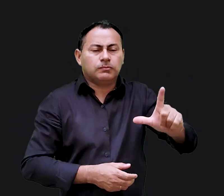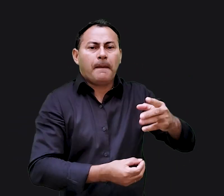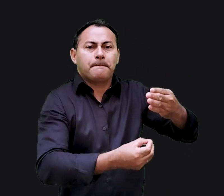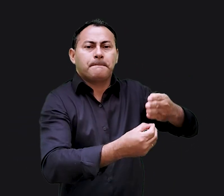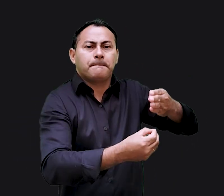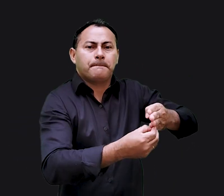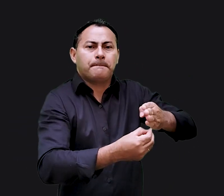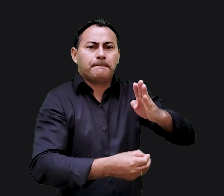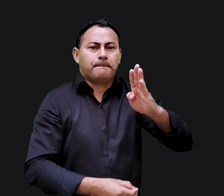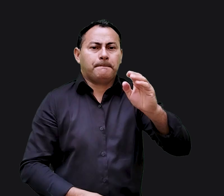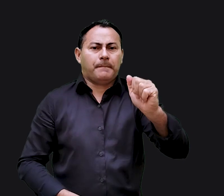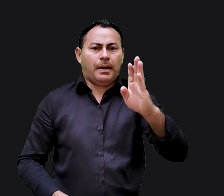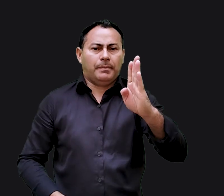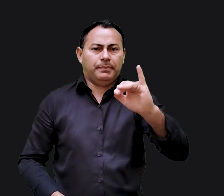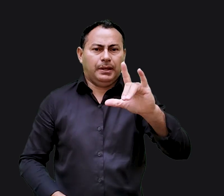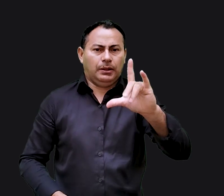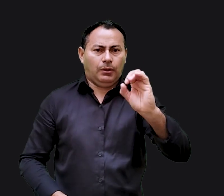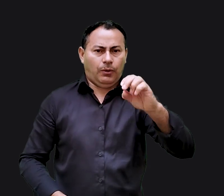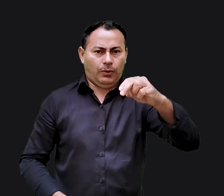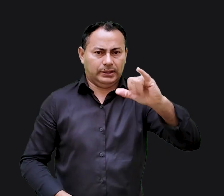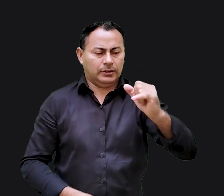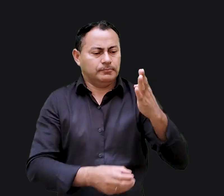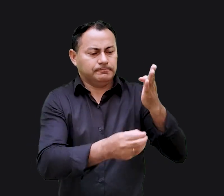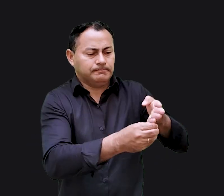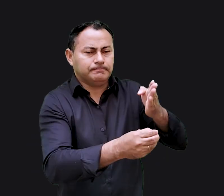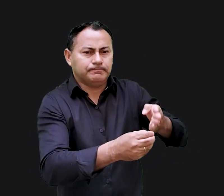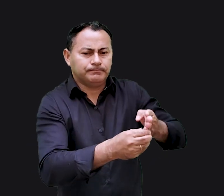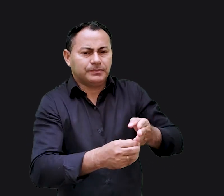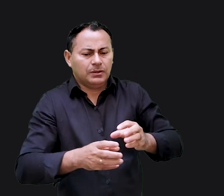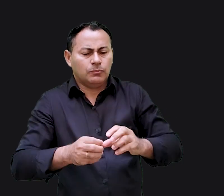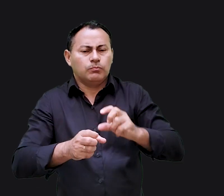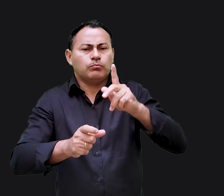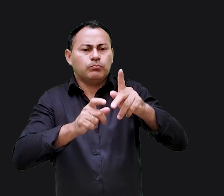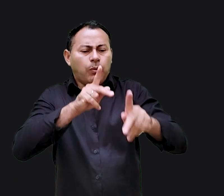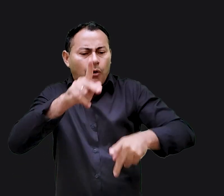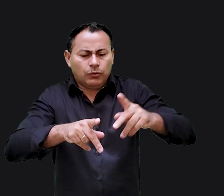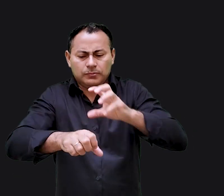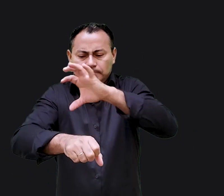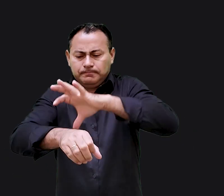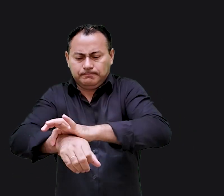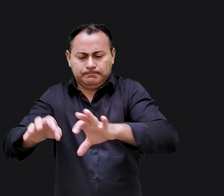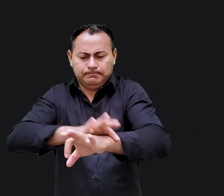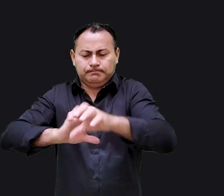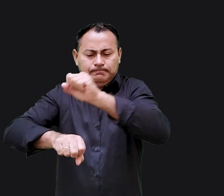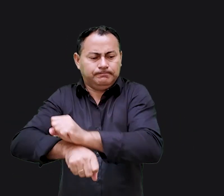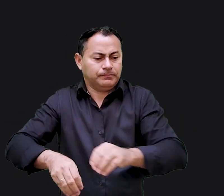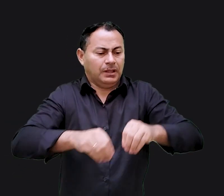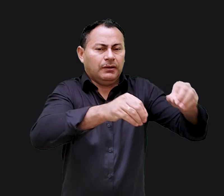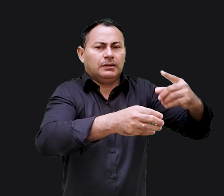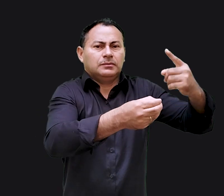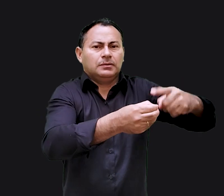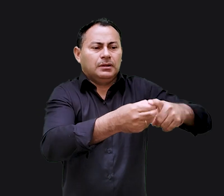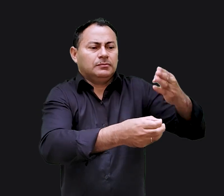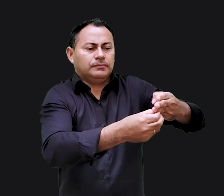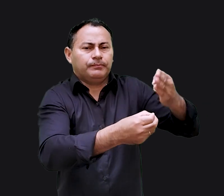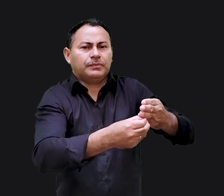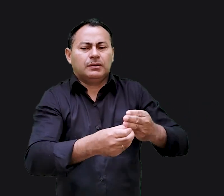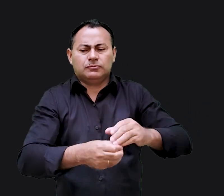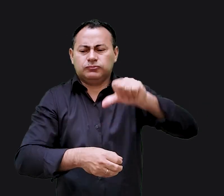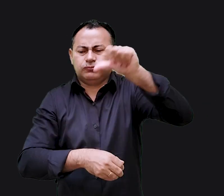conquista babilônica, quando o povo foi levado acorrentado para a Babilônia. Os que sobreviveram ao massacre na queda